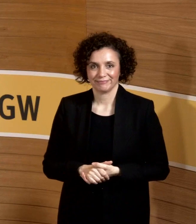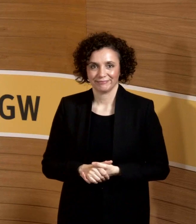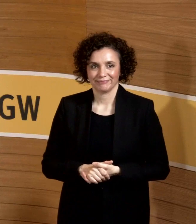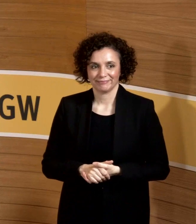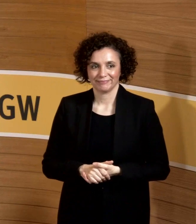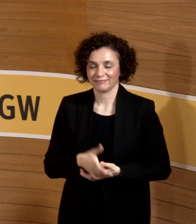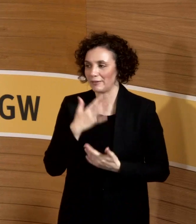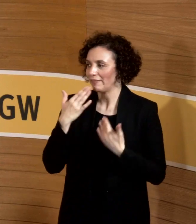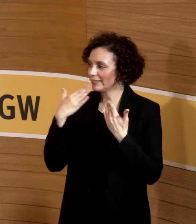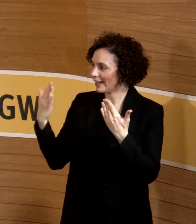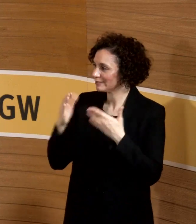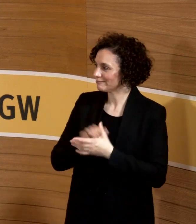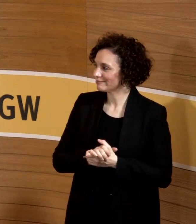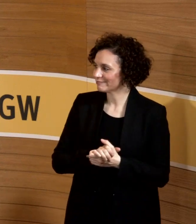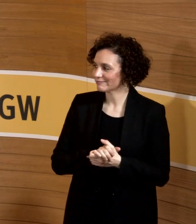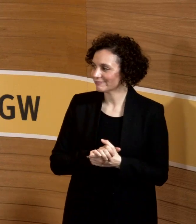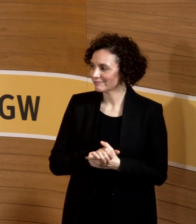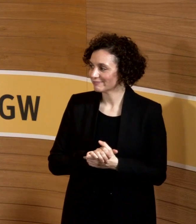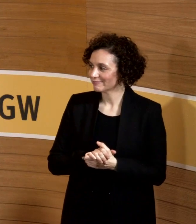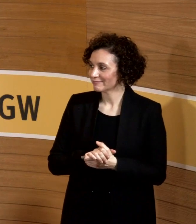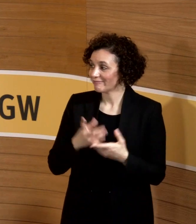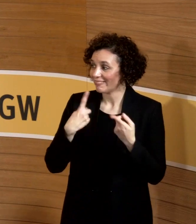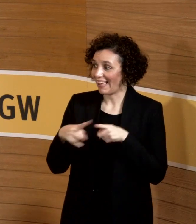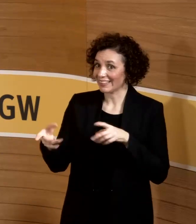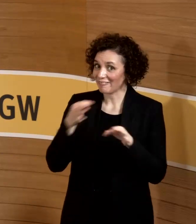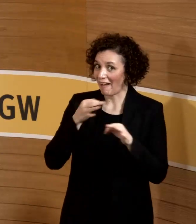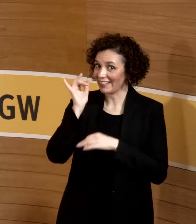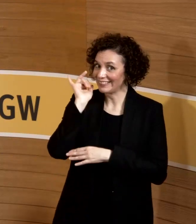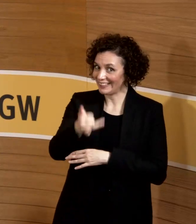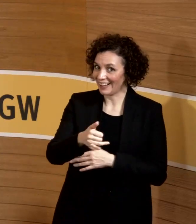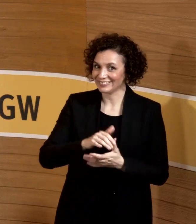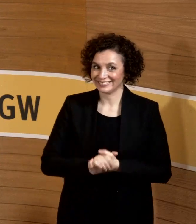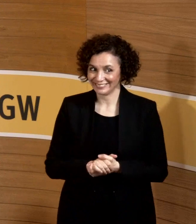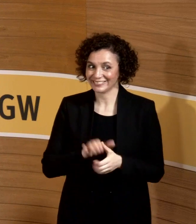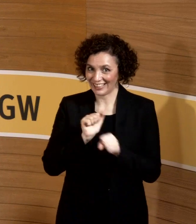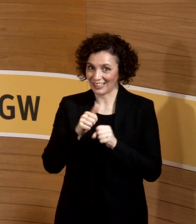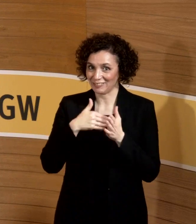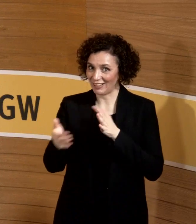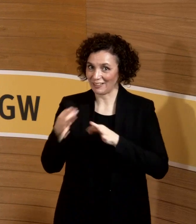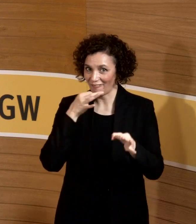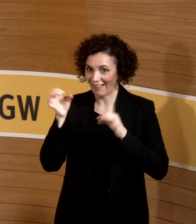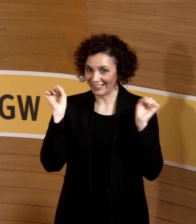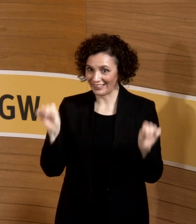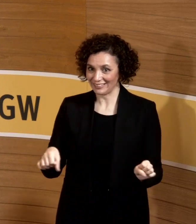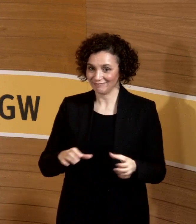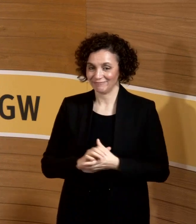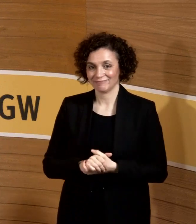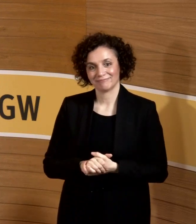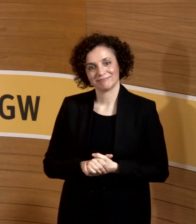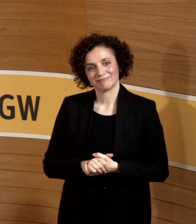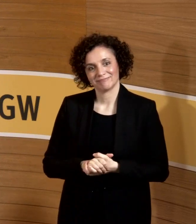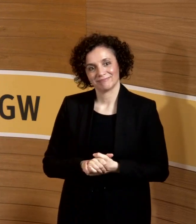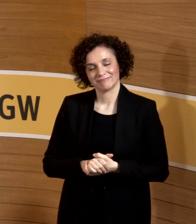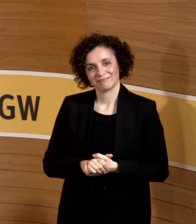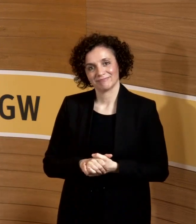Ja, vielen Dank. Frau Kunert, haben Sie noch was für uns? Ja, ich kann gerne noch weitermachen. Es wird auch noch